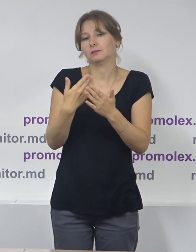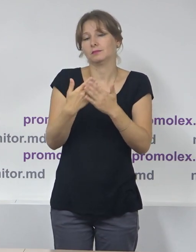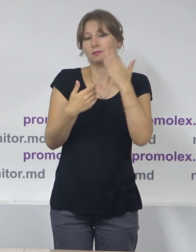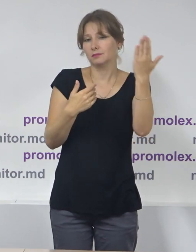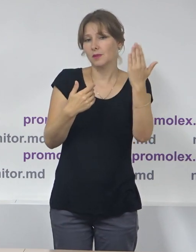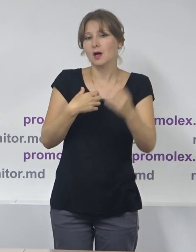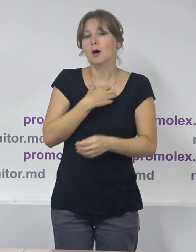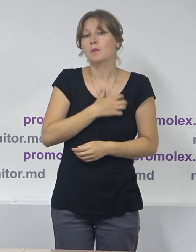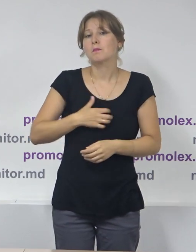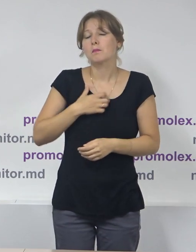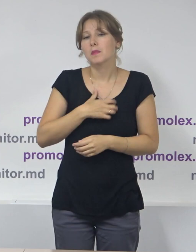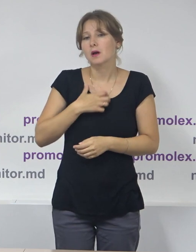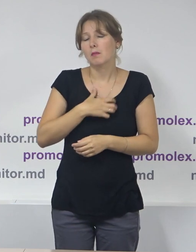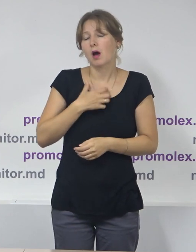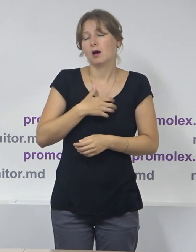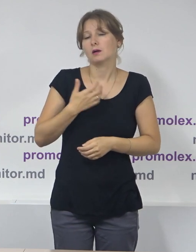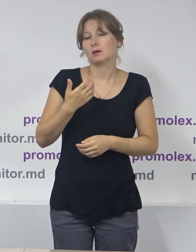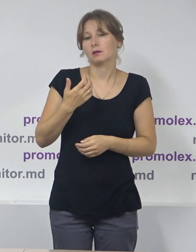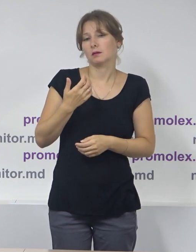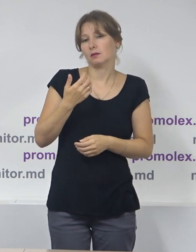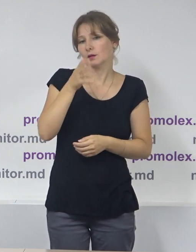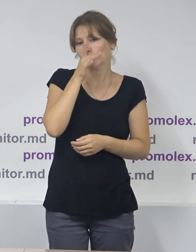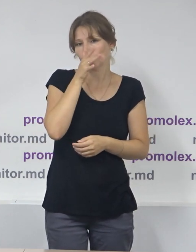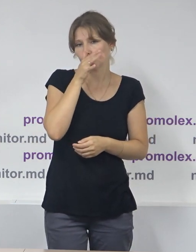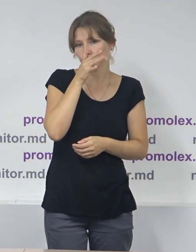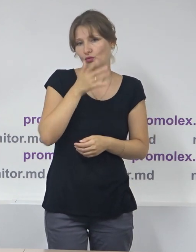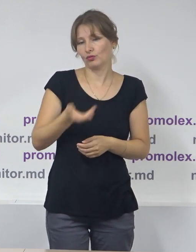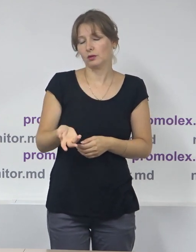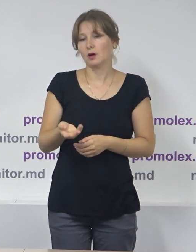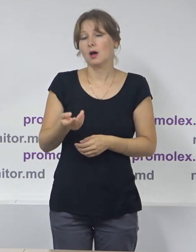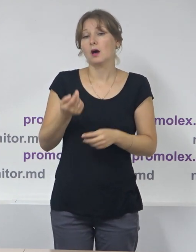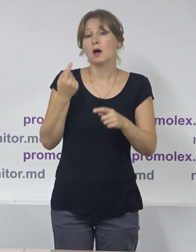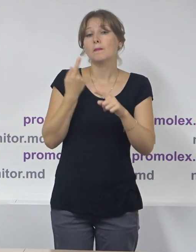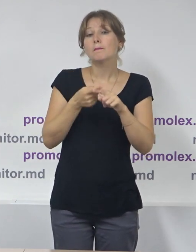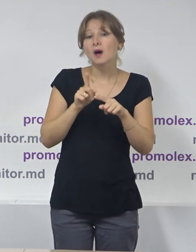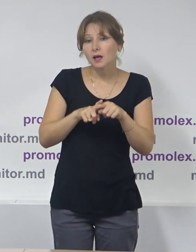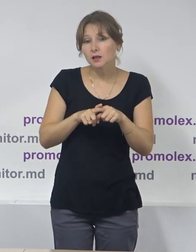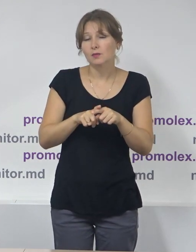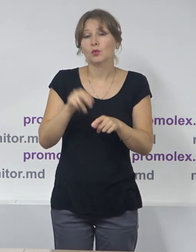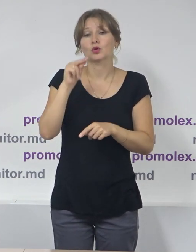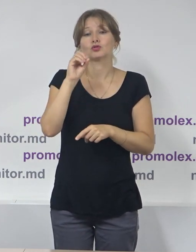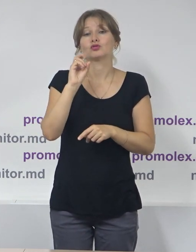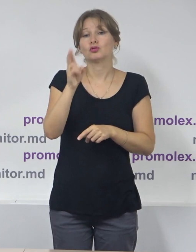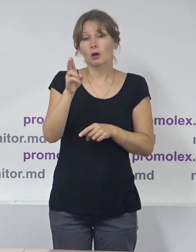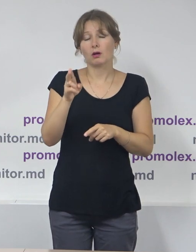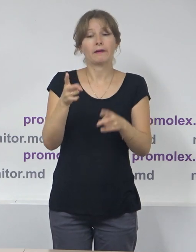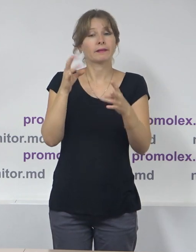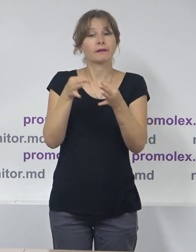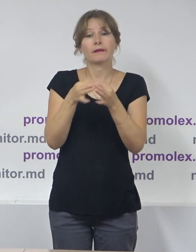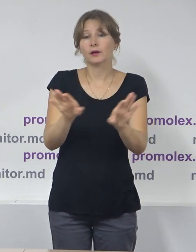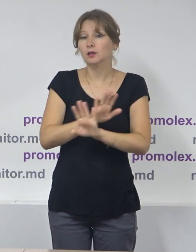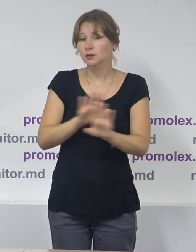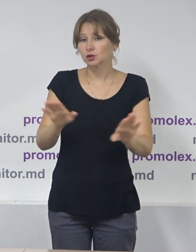domnul primar general al capitalei. Deci, ceea a interzis autorității publice să